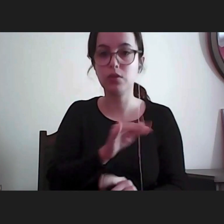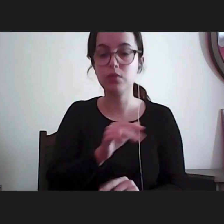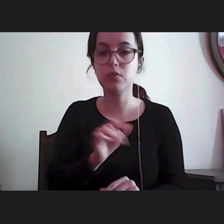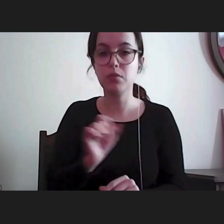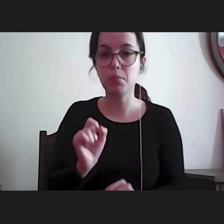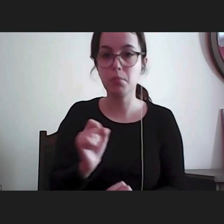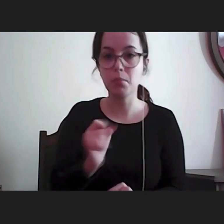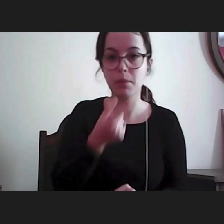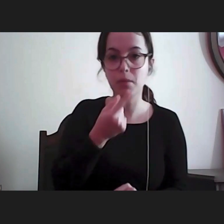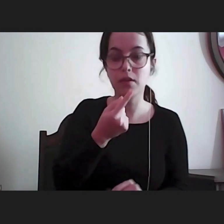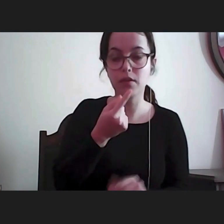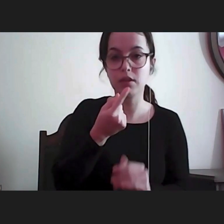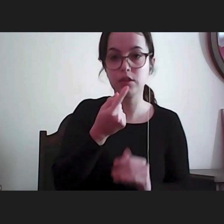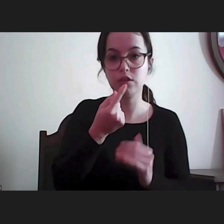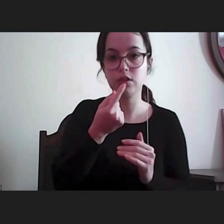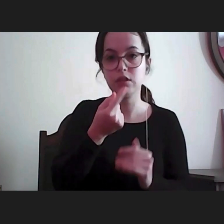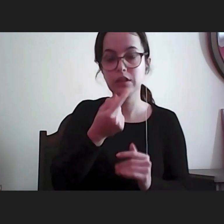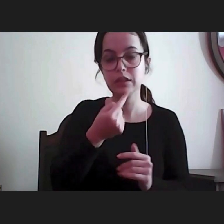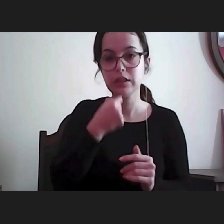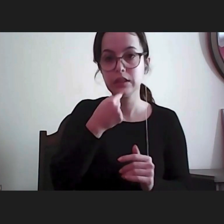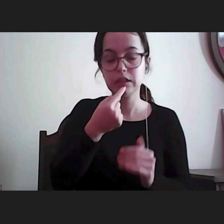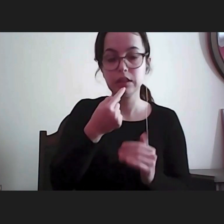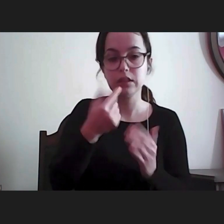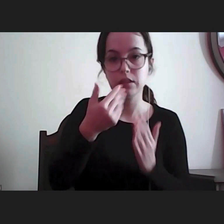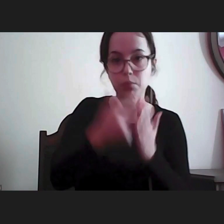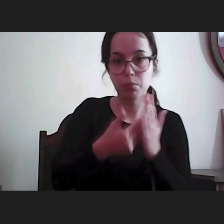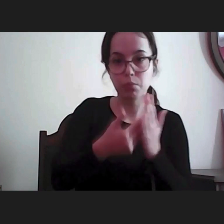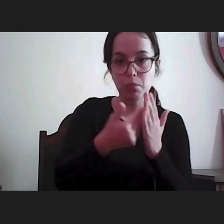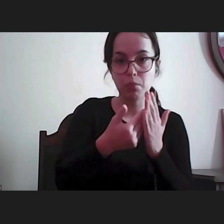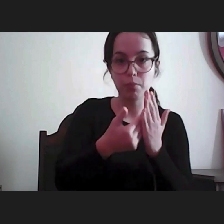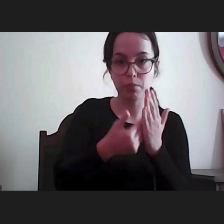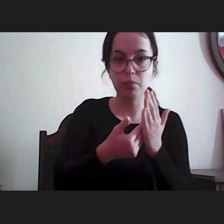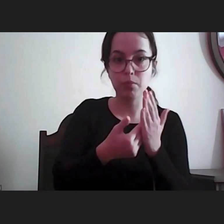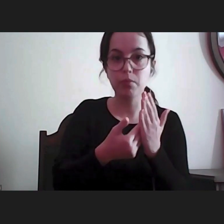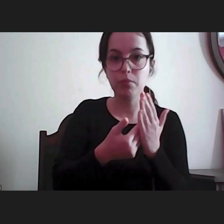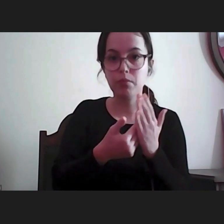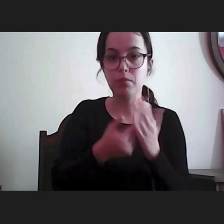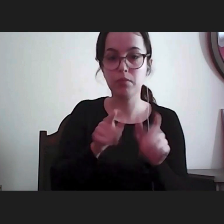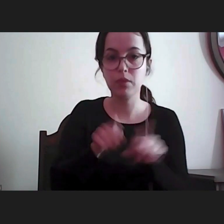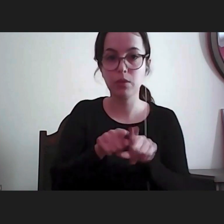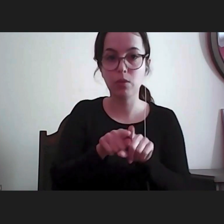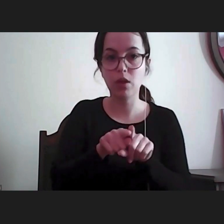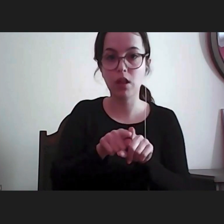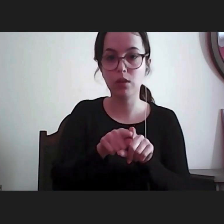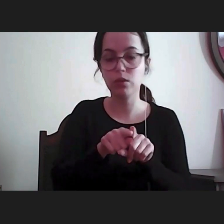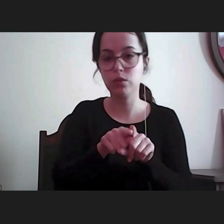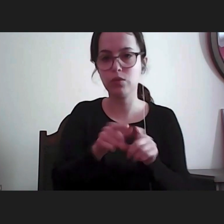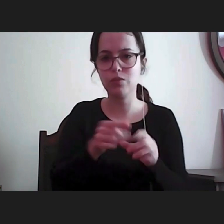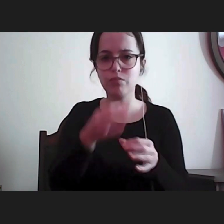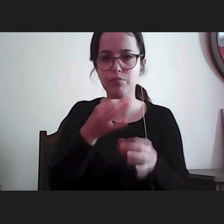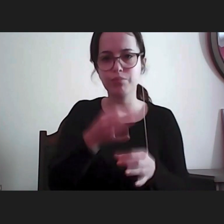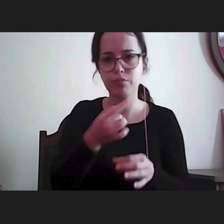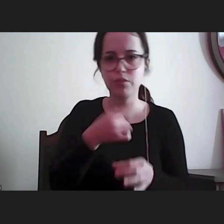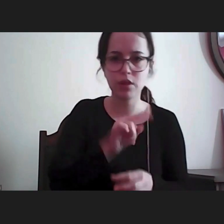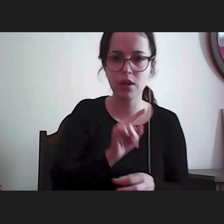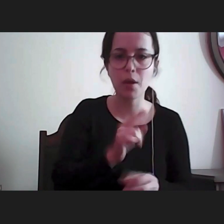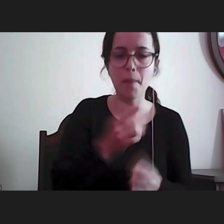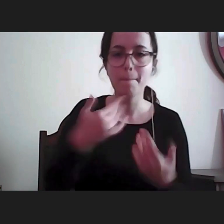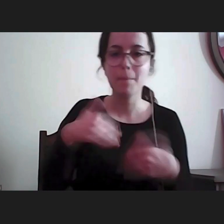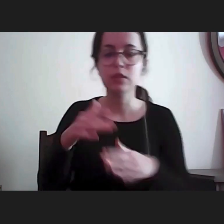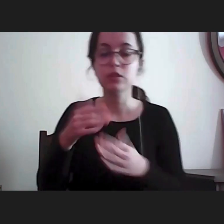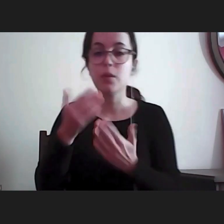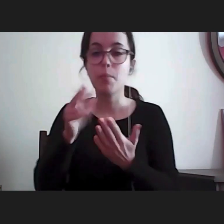ao provedor de justiça num programa ainda muito incipiente, depois da sua consagração em 75,